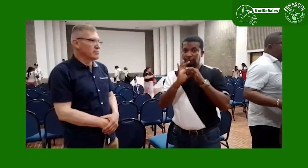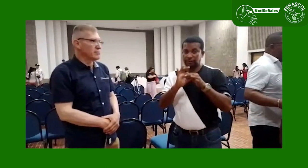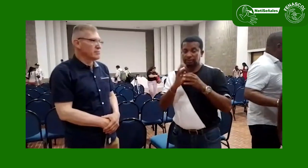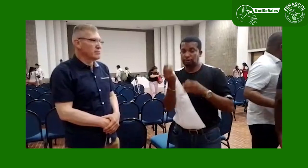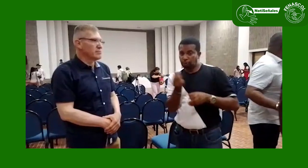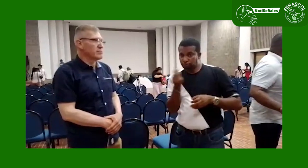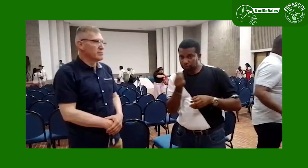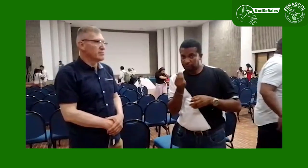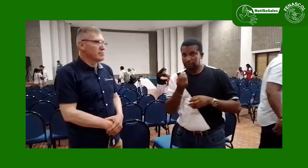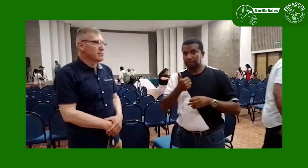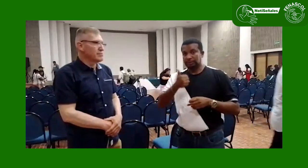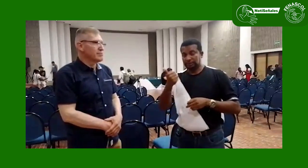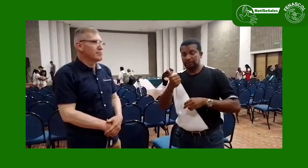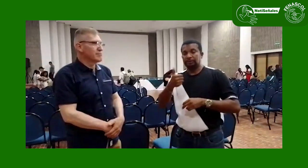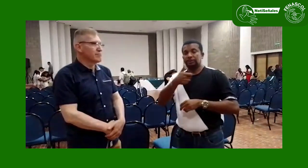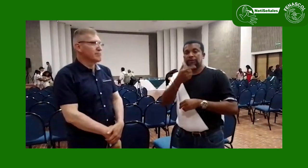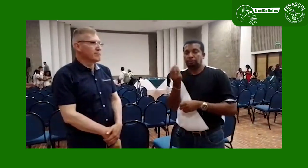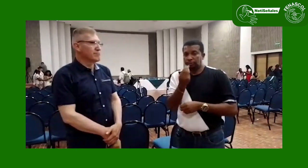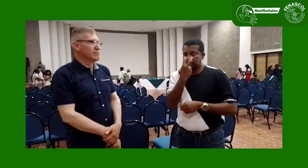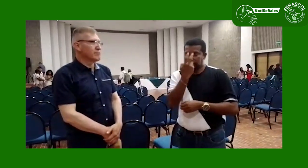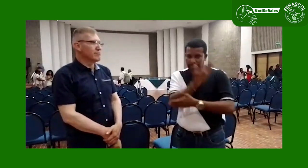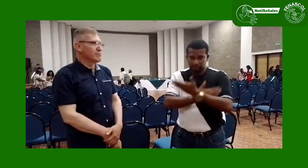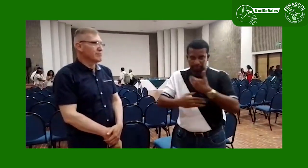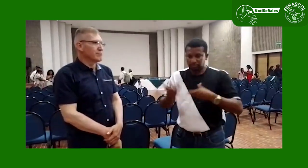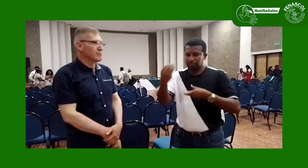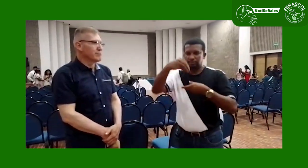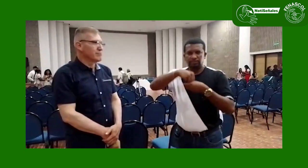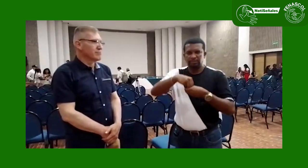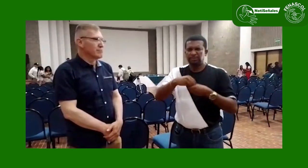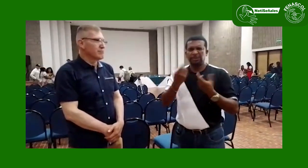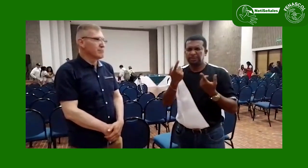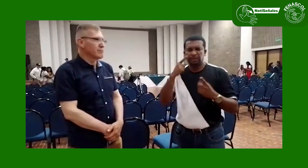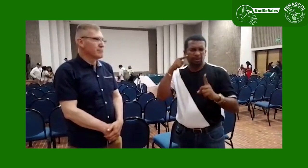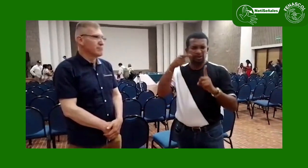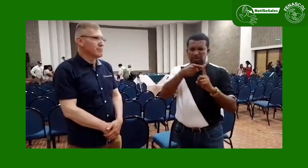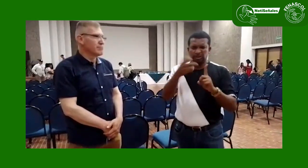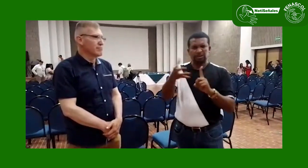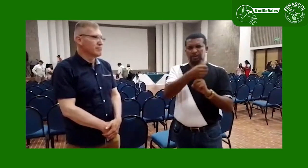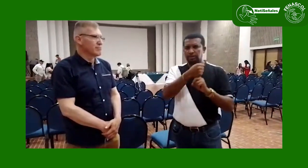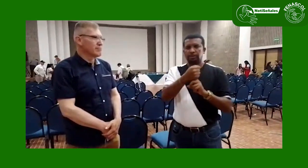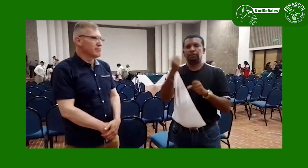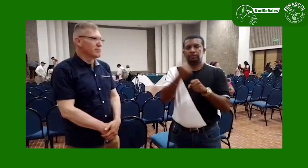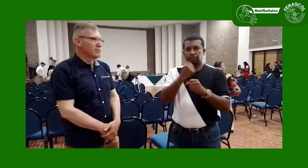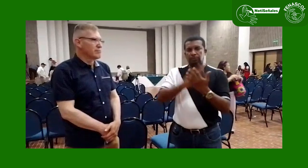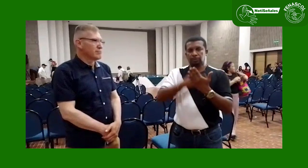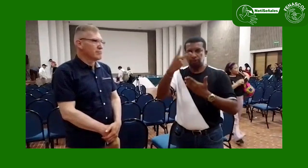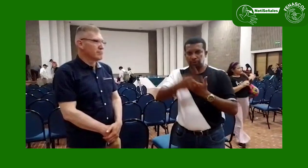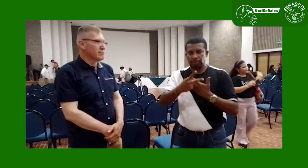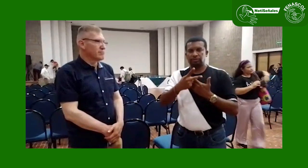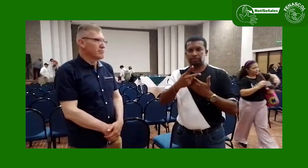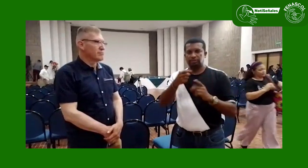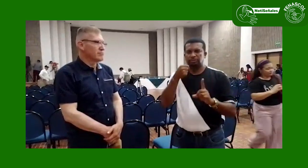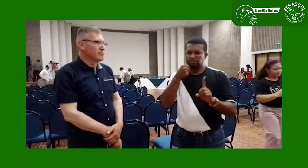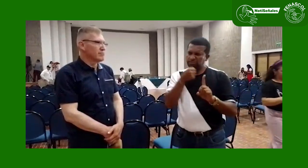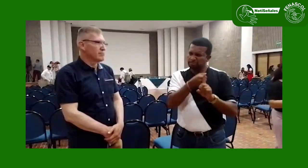de Fenascol y los consejeros de discapacidad, tenemos el objetivo de trabajar por un proyecto que impacte a toda la comunidad,